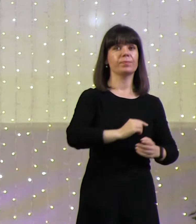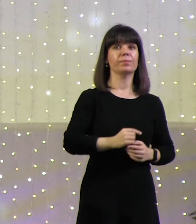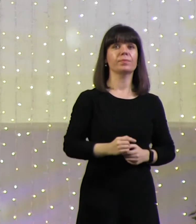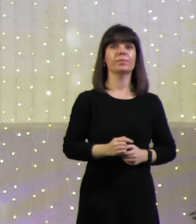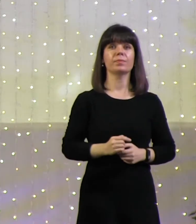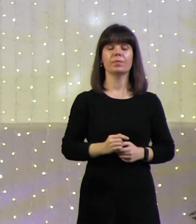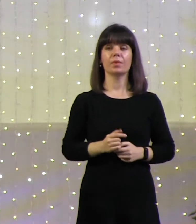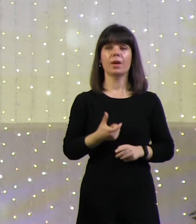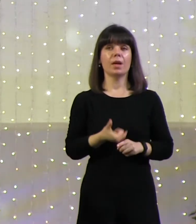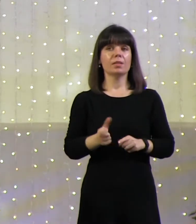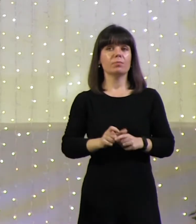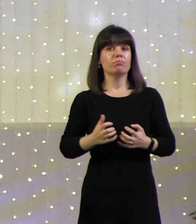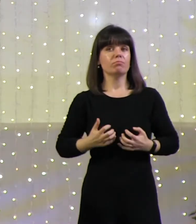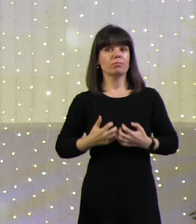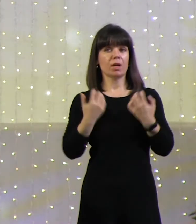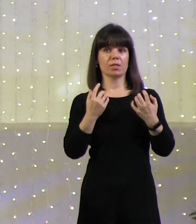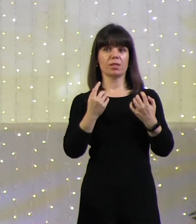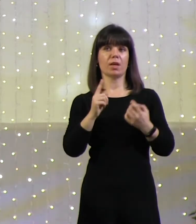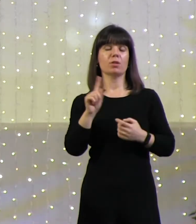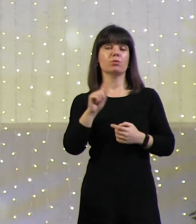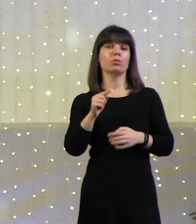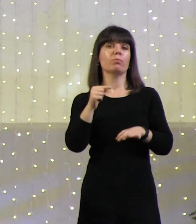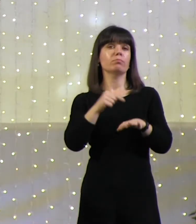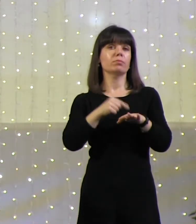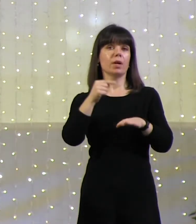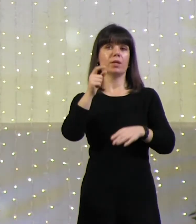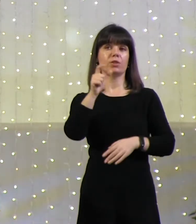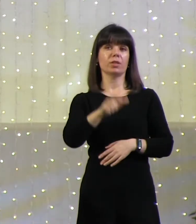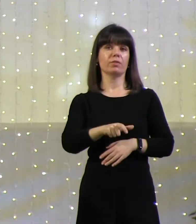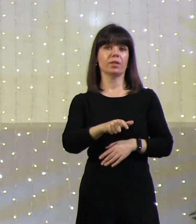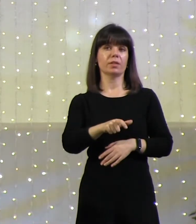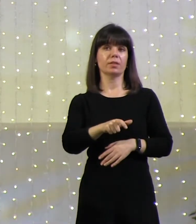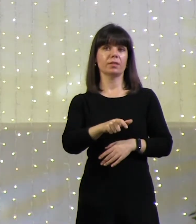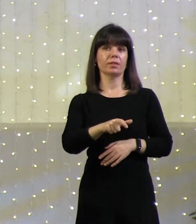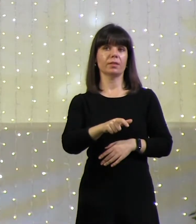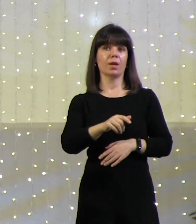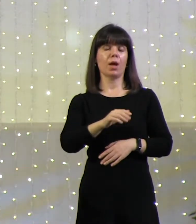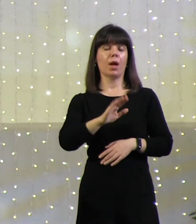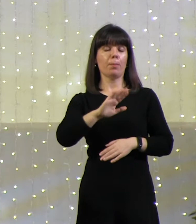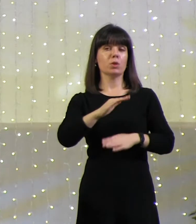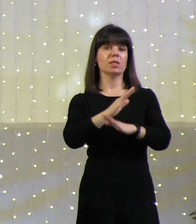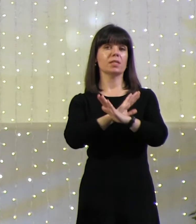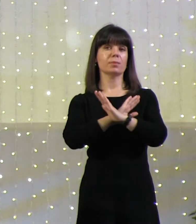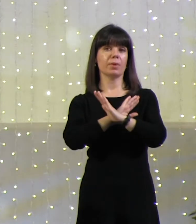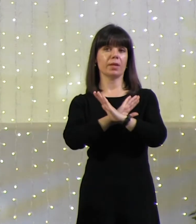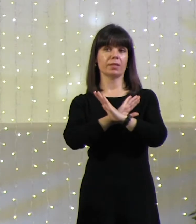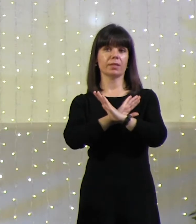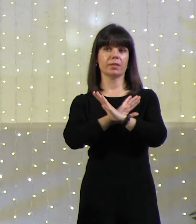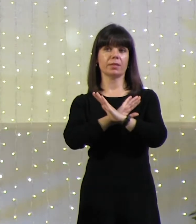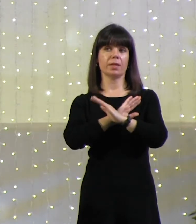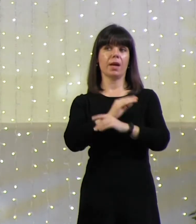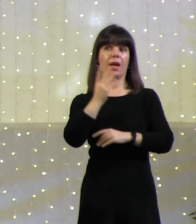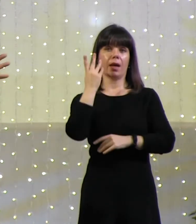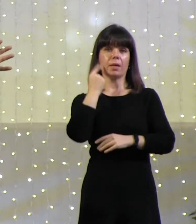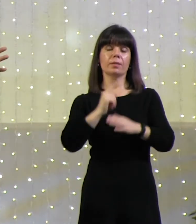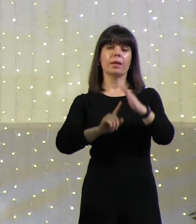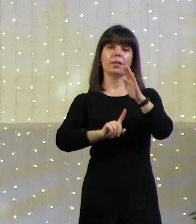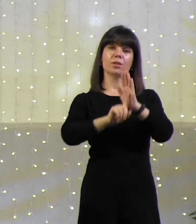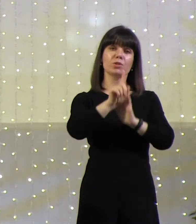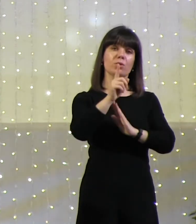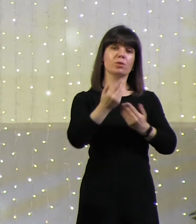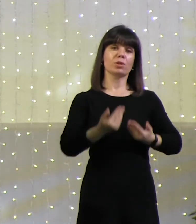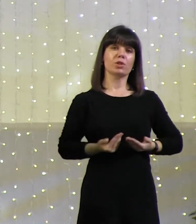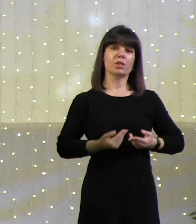Самое ужасное, что будет переживать человек после смерти, и когда начнется его жизнь без